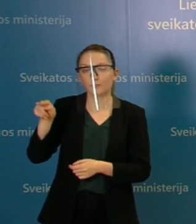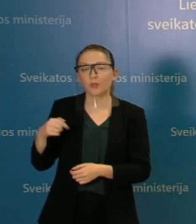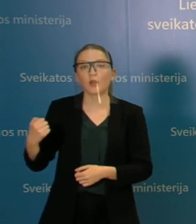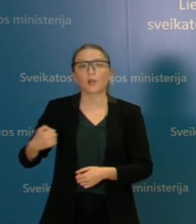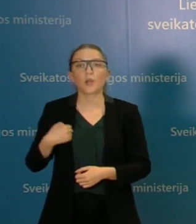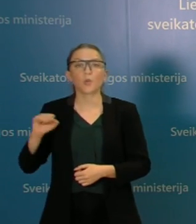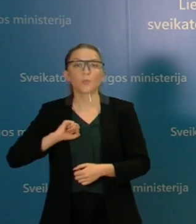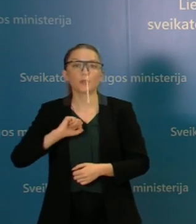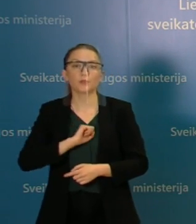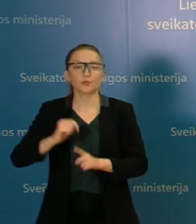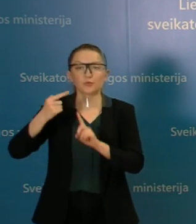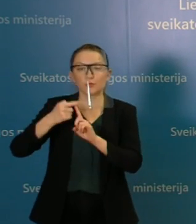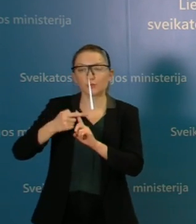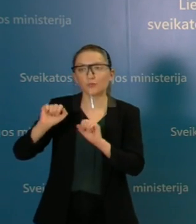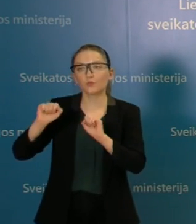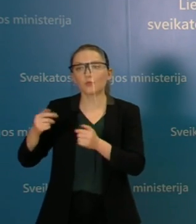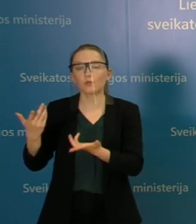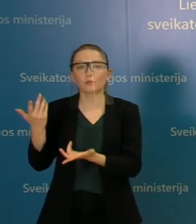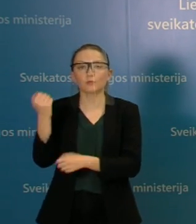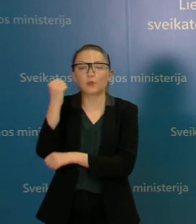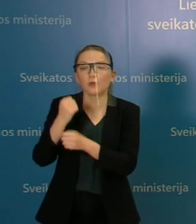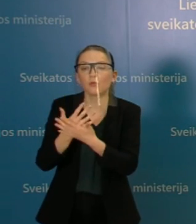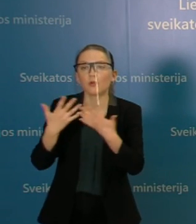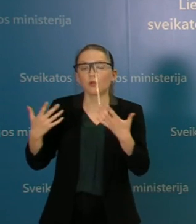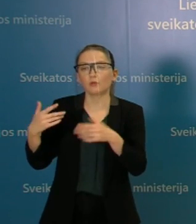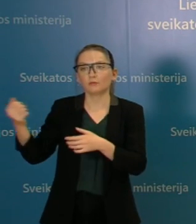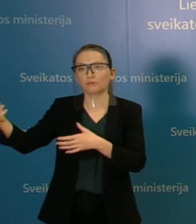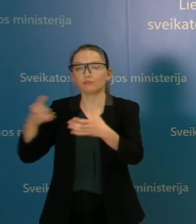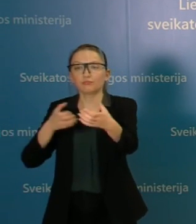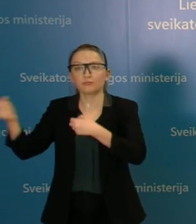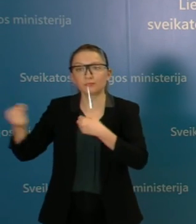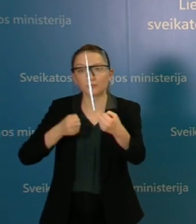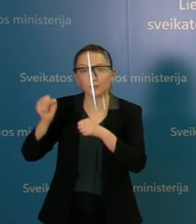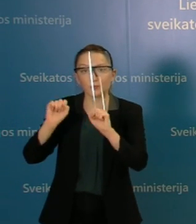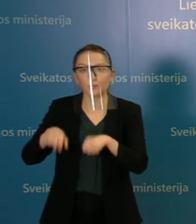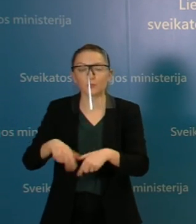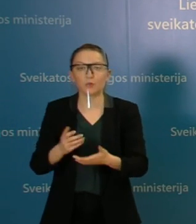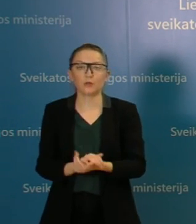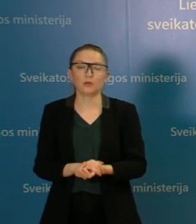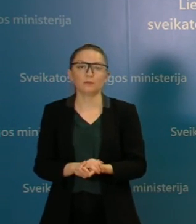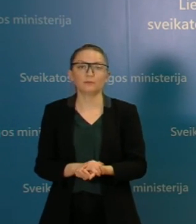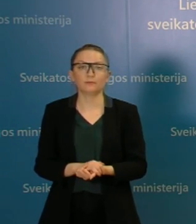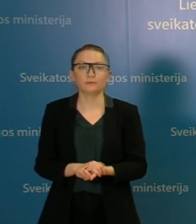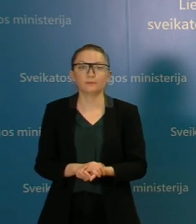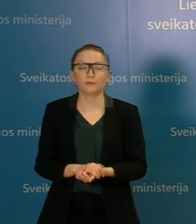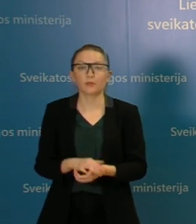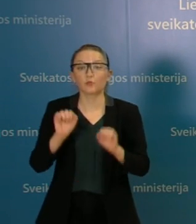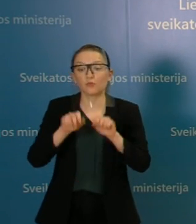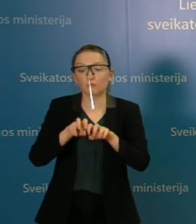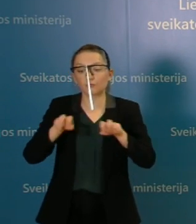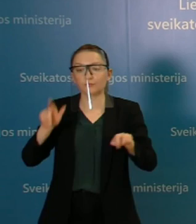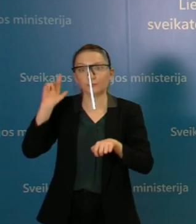karo medicinos tarnybos pasitelkti, kiek bus įmanoma iš ten pagalbos šitai linijai.